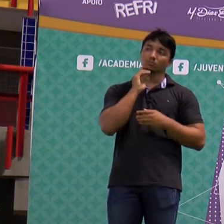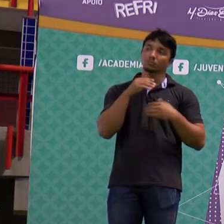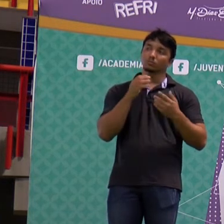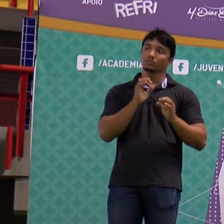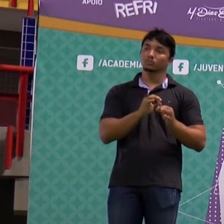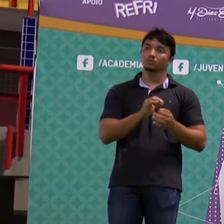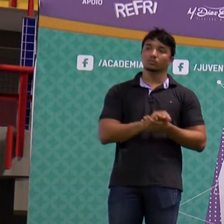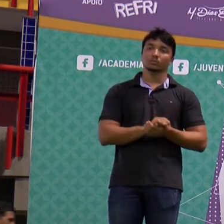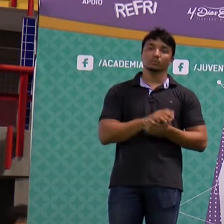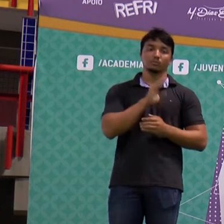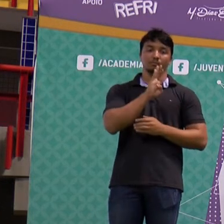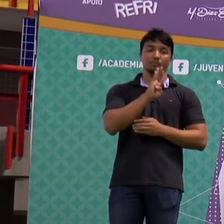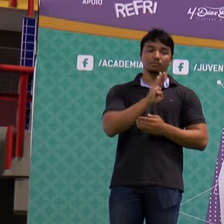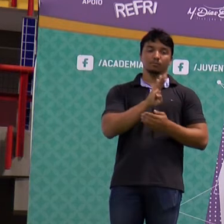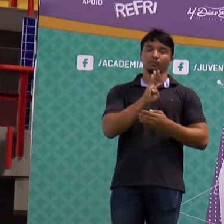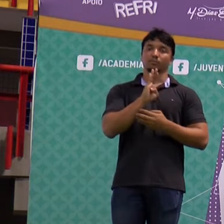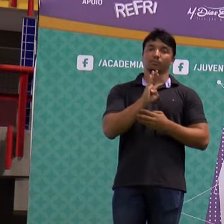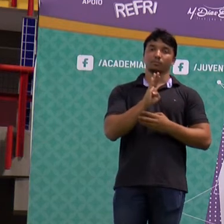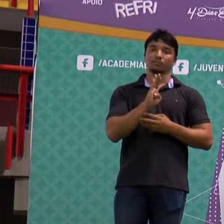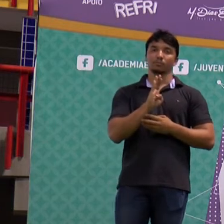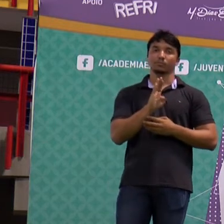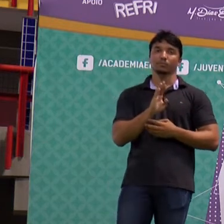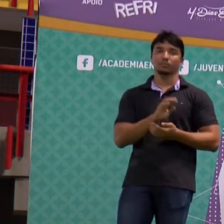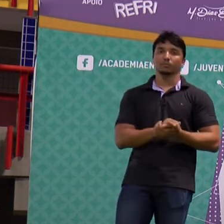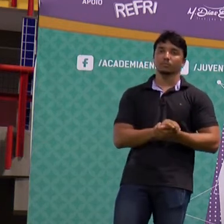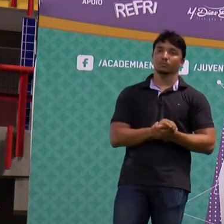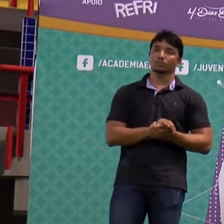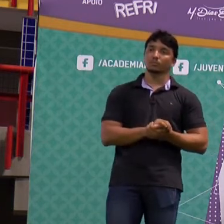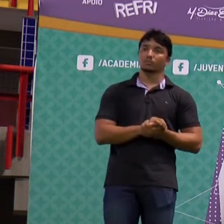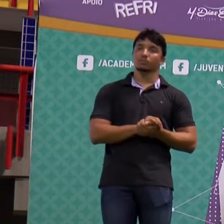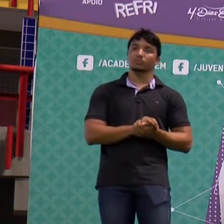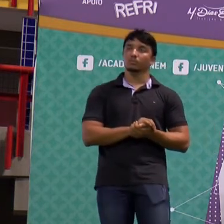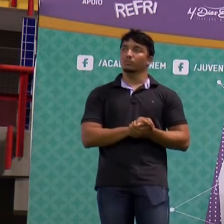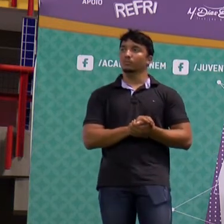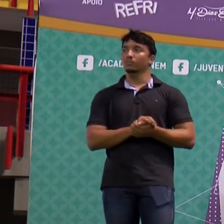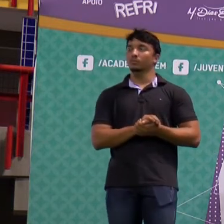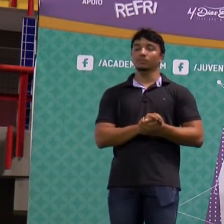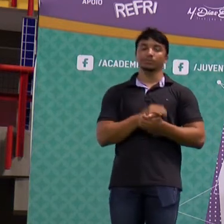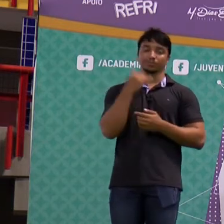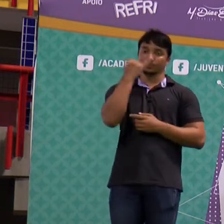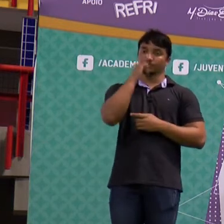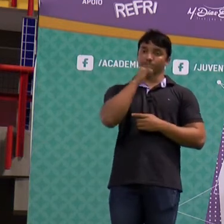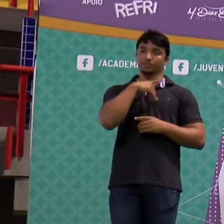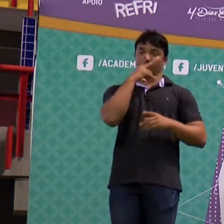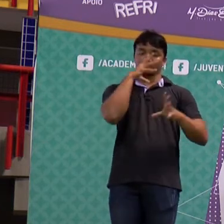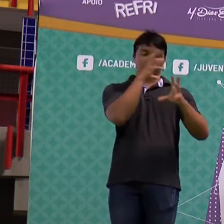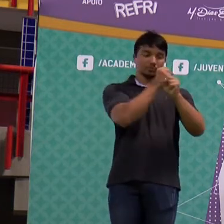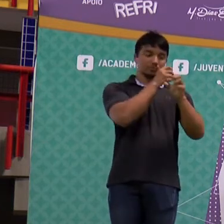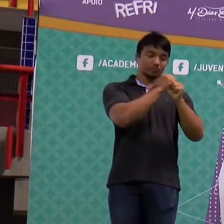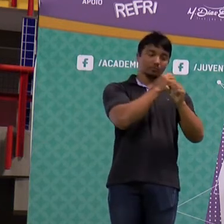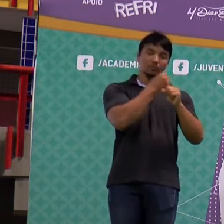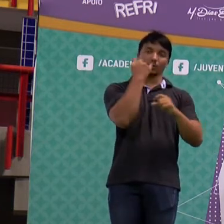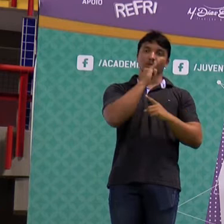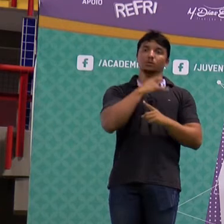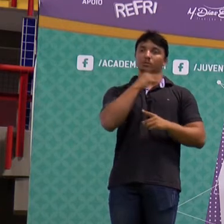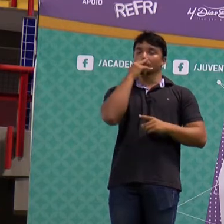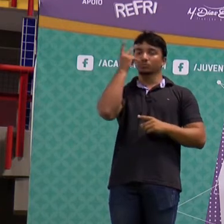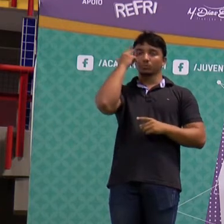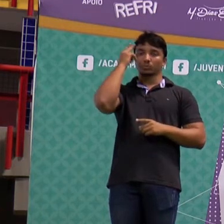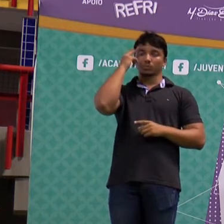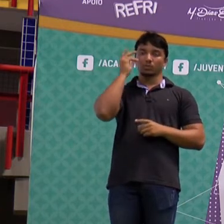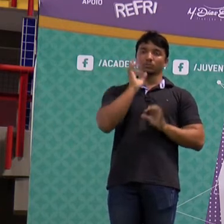B de bola. Então, questão de energia, esse tipo de questãozinha para que você calcule energia, é muito comum.